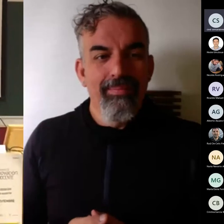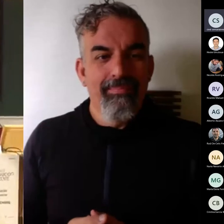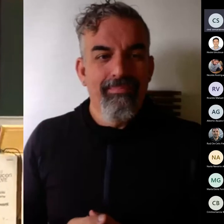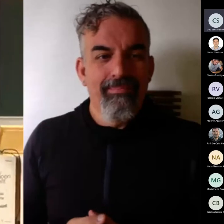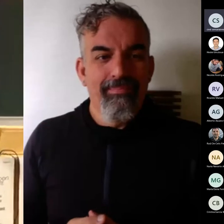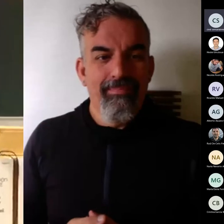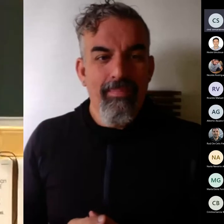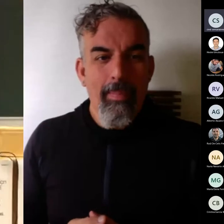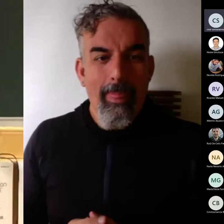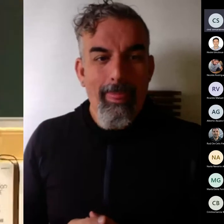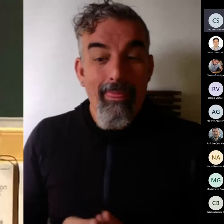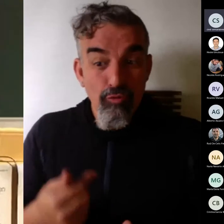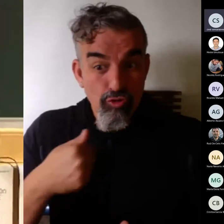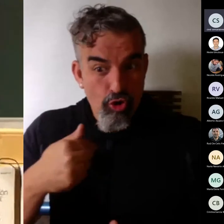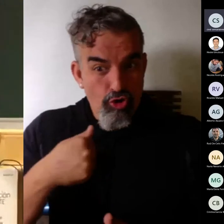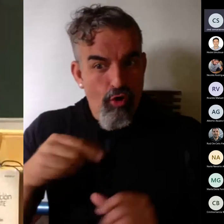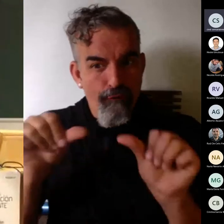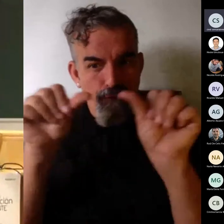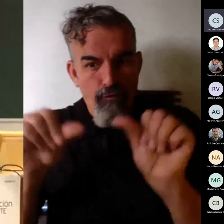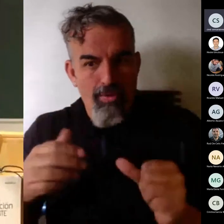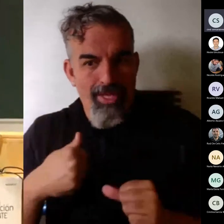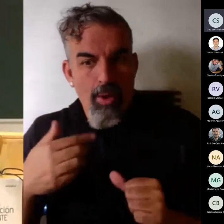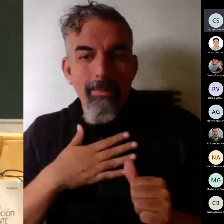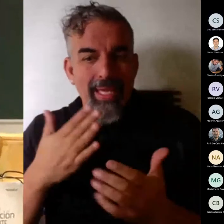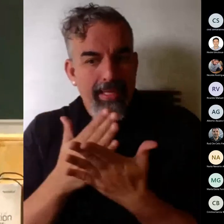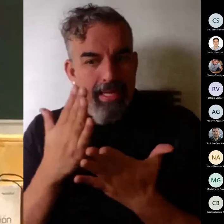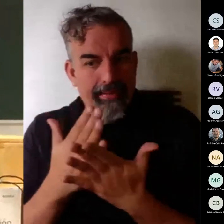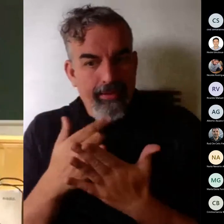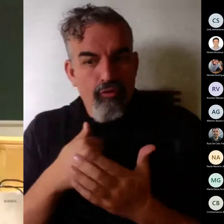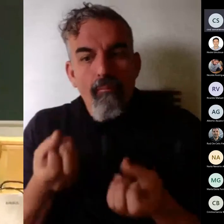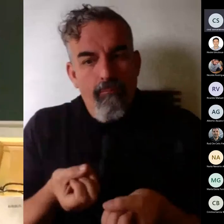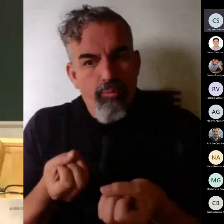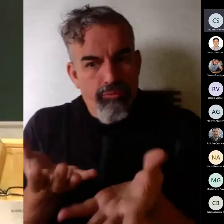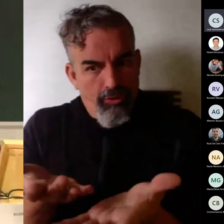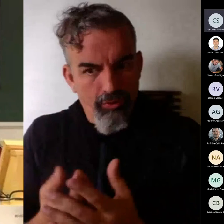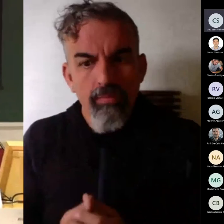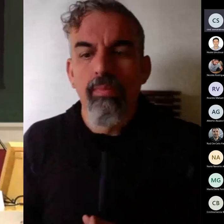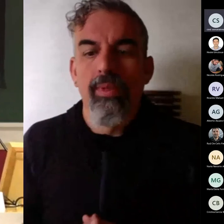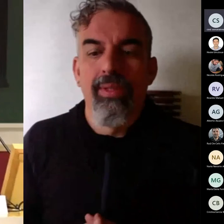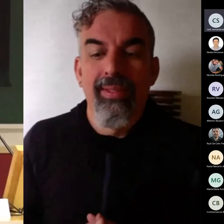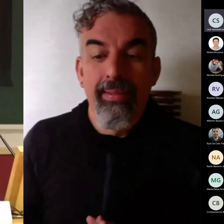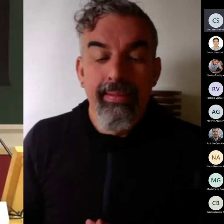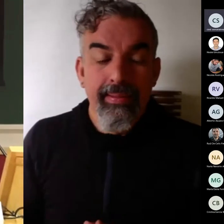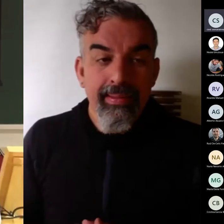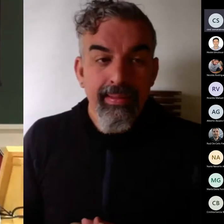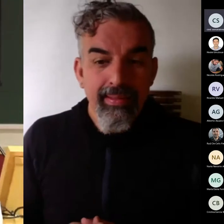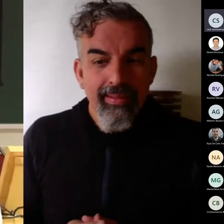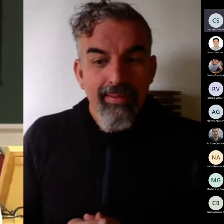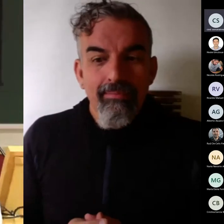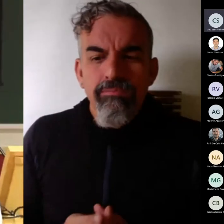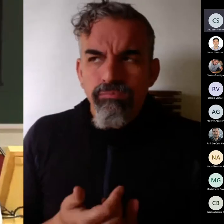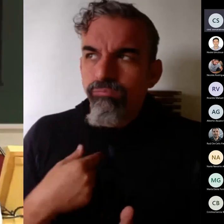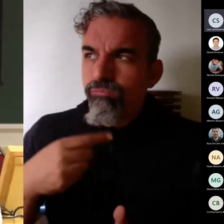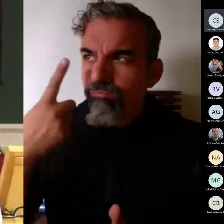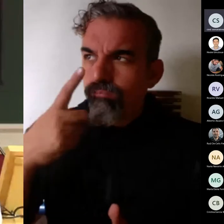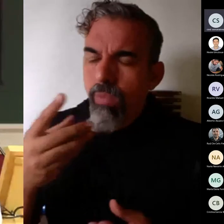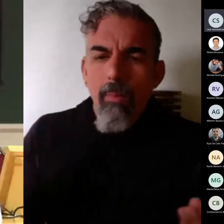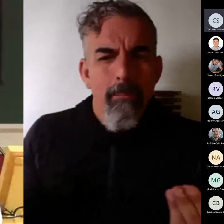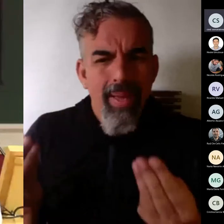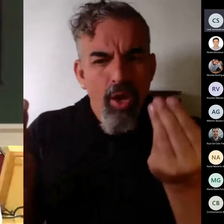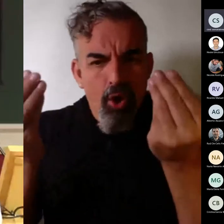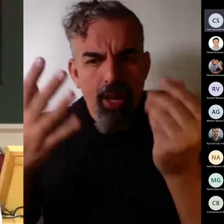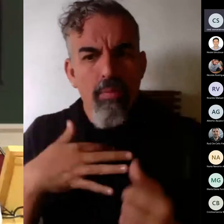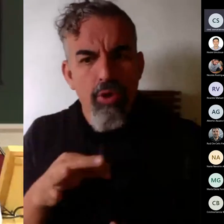no lo hago yo en mi aula lo más seguro es que que se puede mejorar y yo estoy